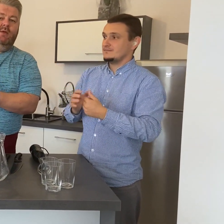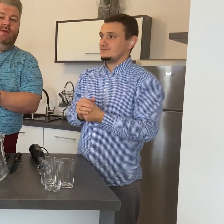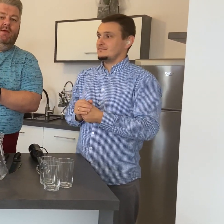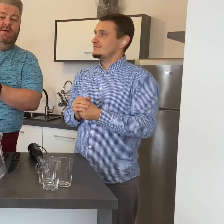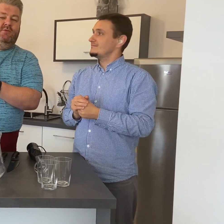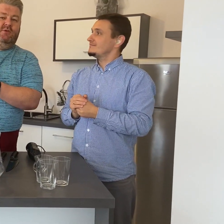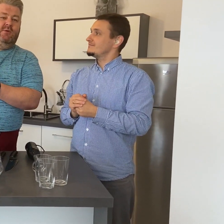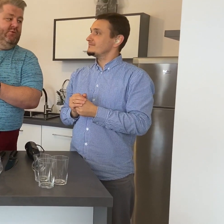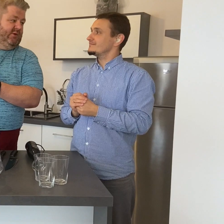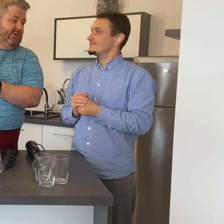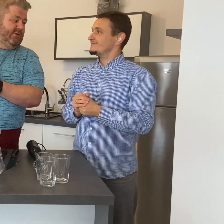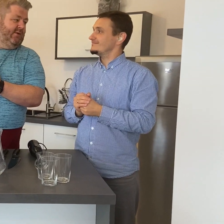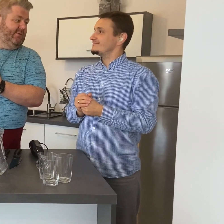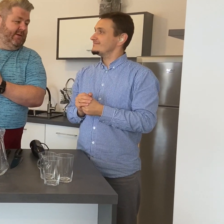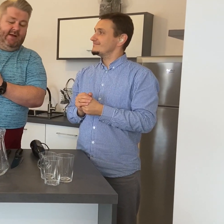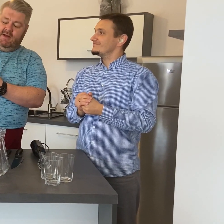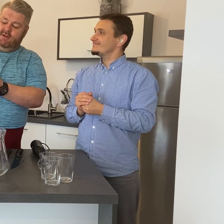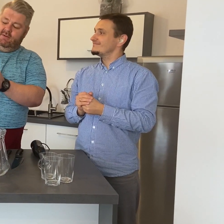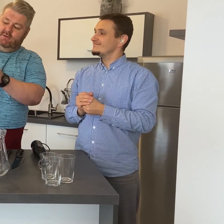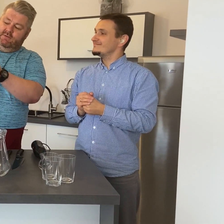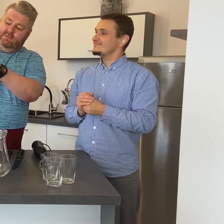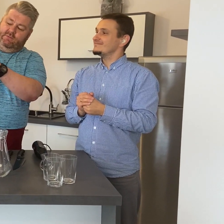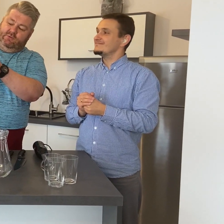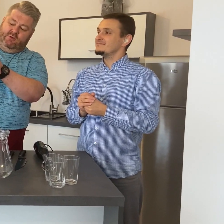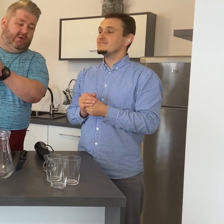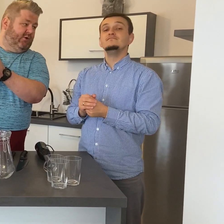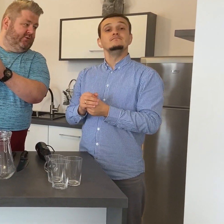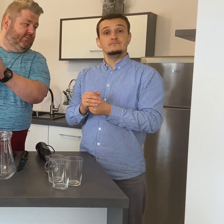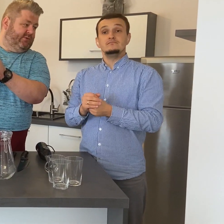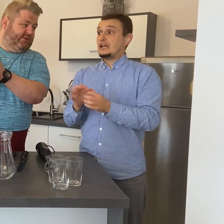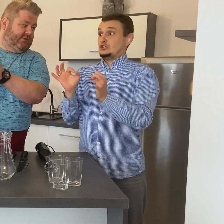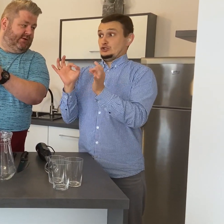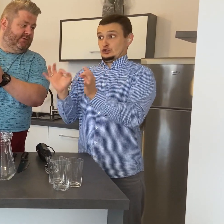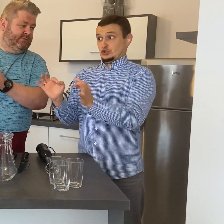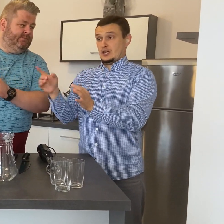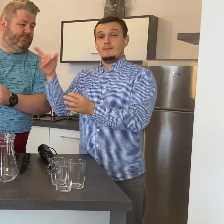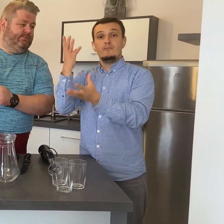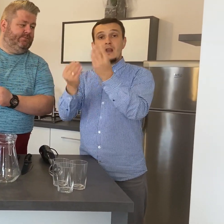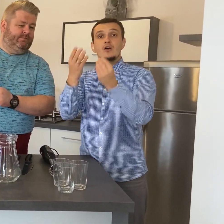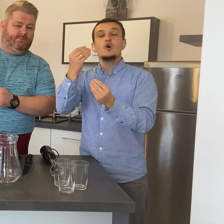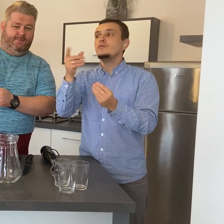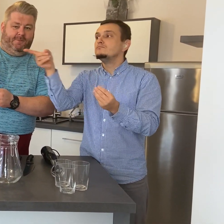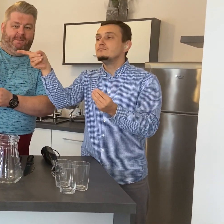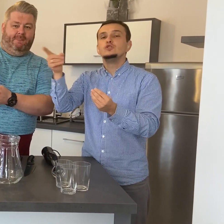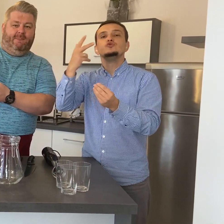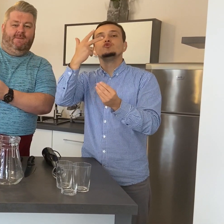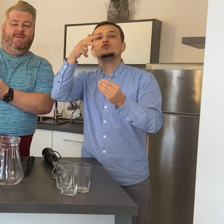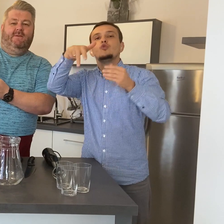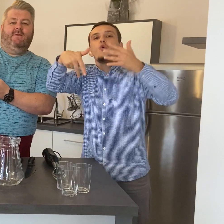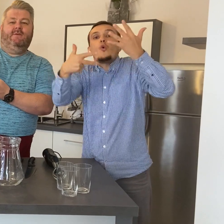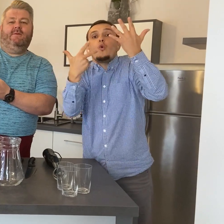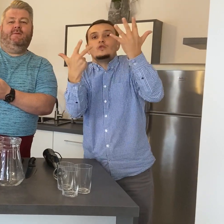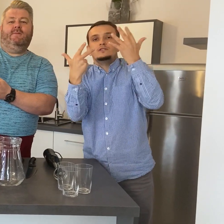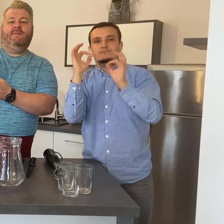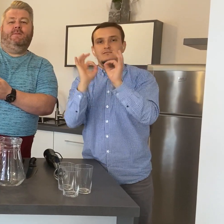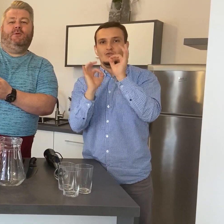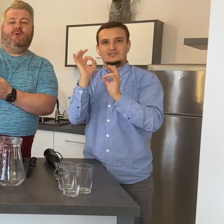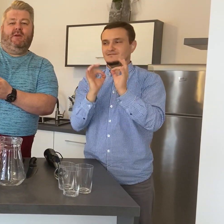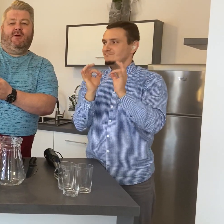Dzisiaj użyjemy 3,8% mleka, bo to mleko